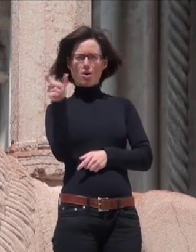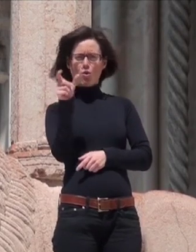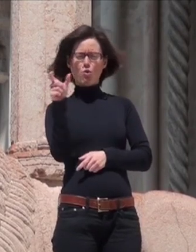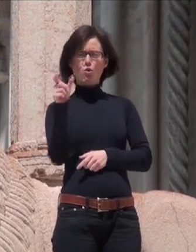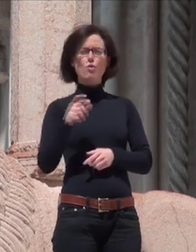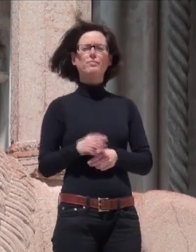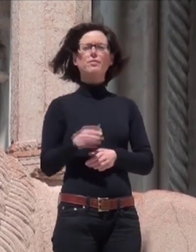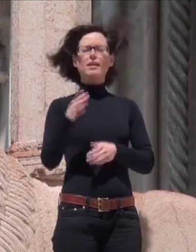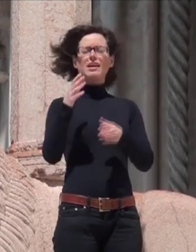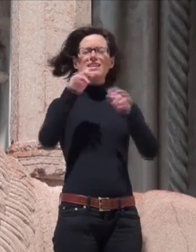XIII secolo.